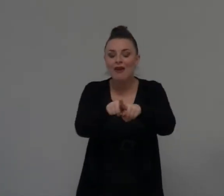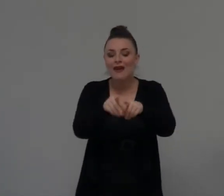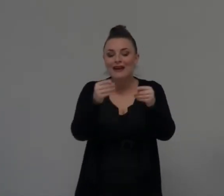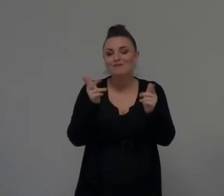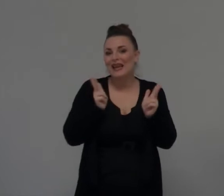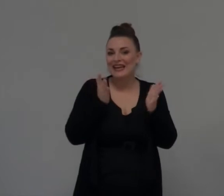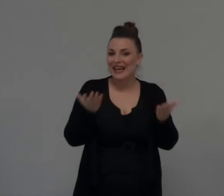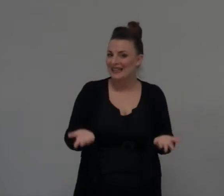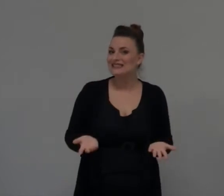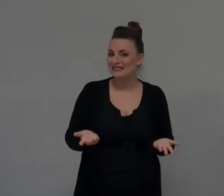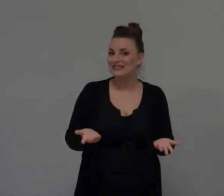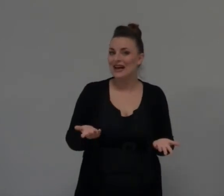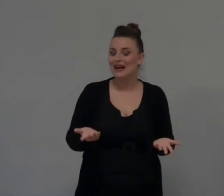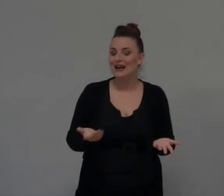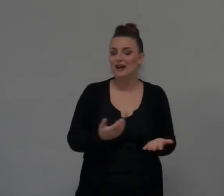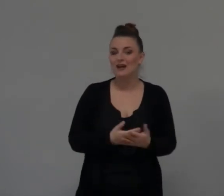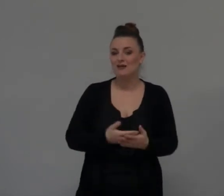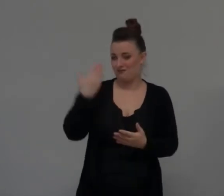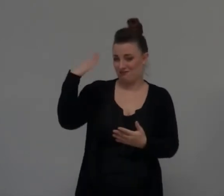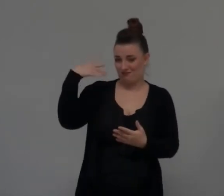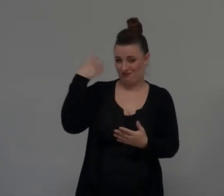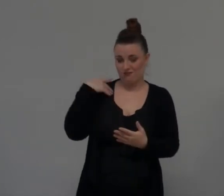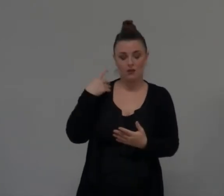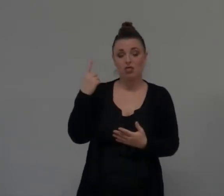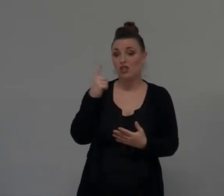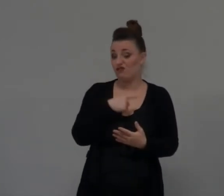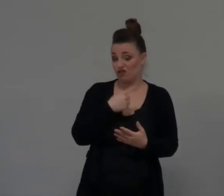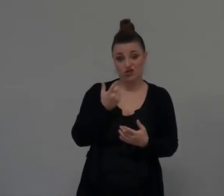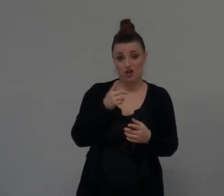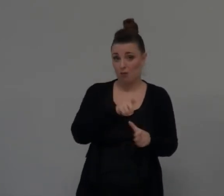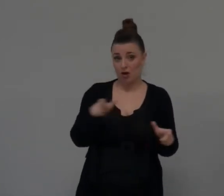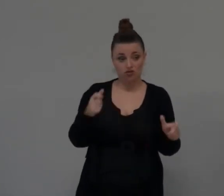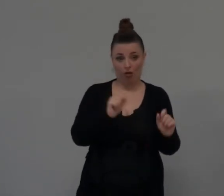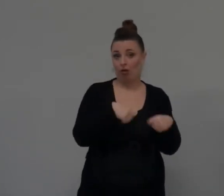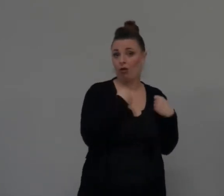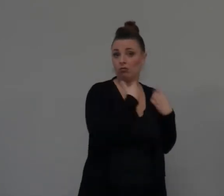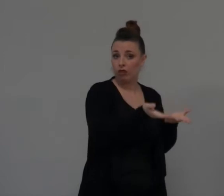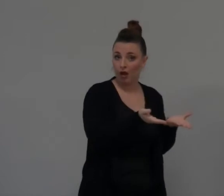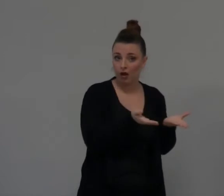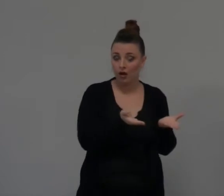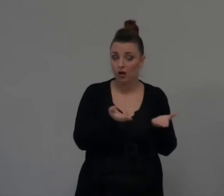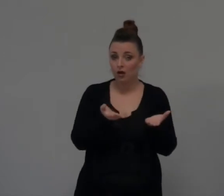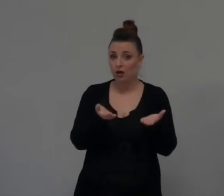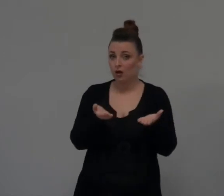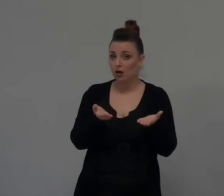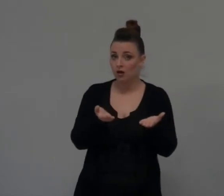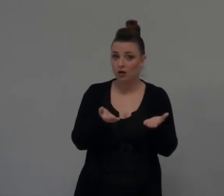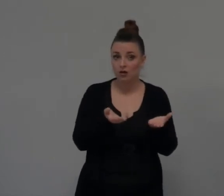avanti Era difficile che le persone Cedessero la terra Piuttosto la cedevano Quando